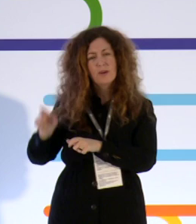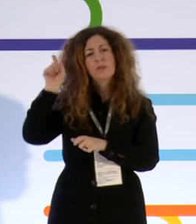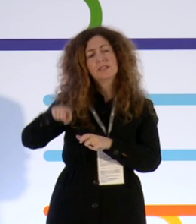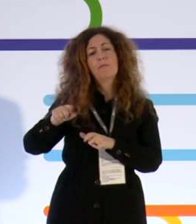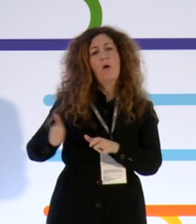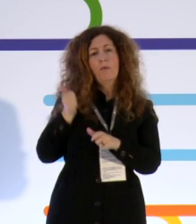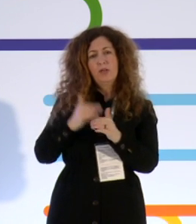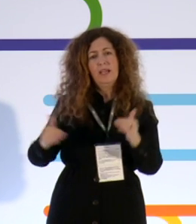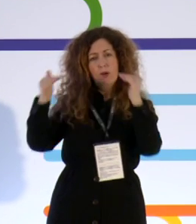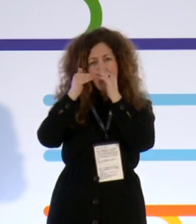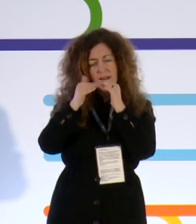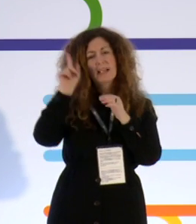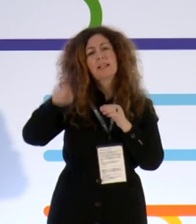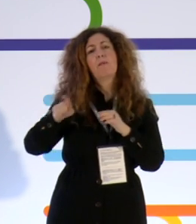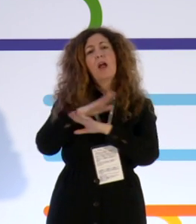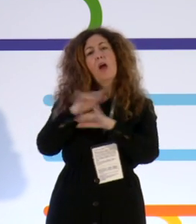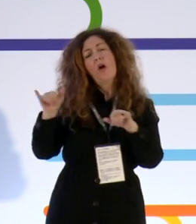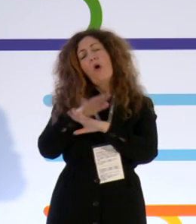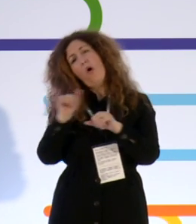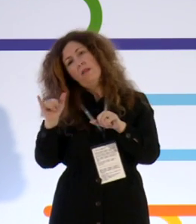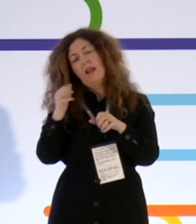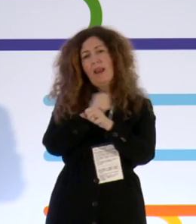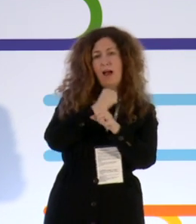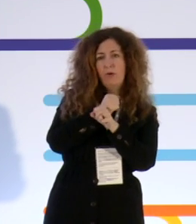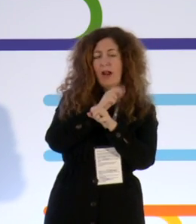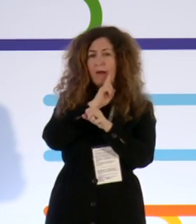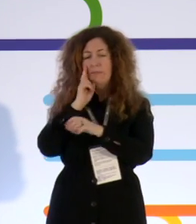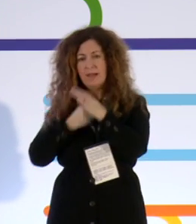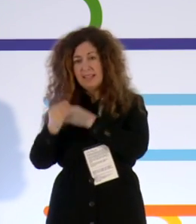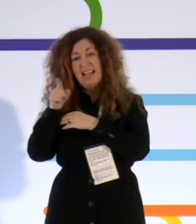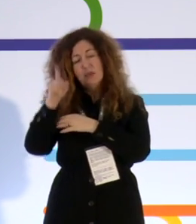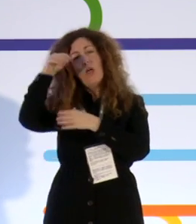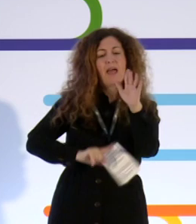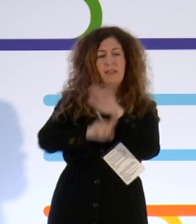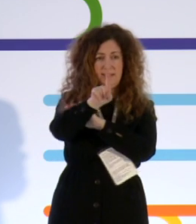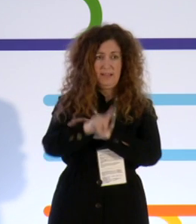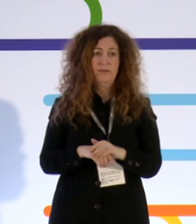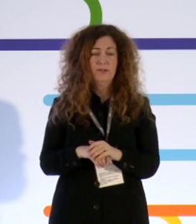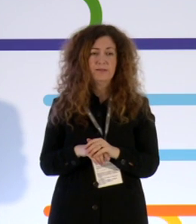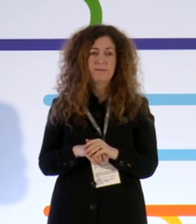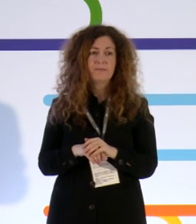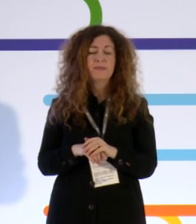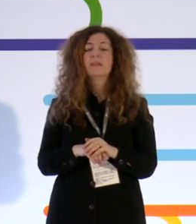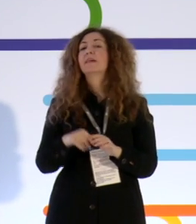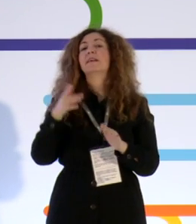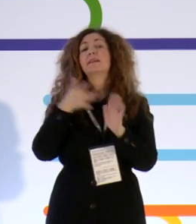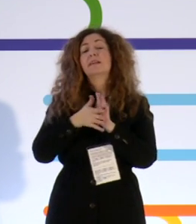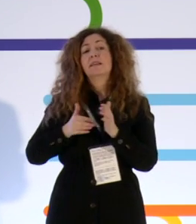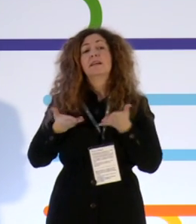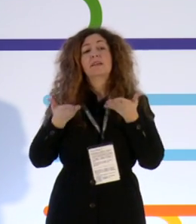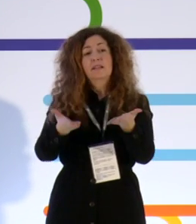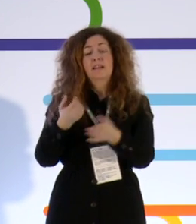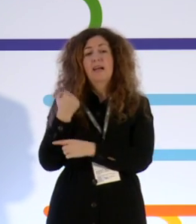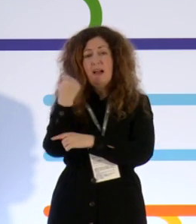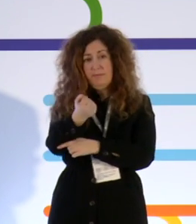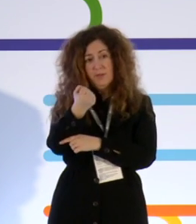la conciliación, todos ellos, enmarcado dentro de ese código ético que sabemos que tenéis. El espaldarazo que, evidentemente,